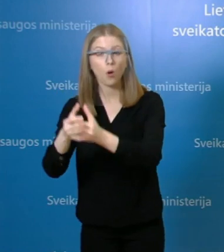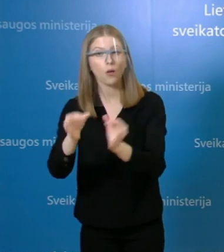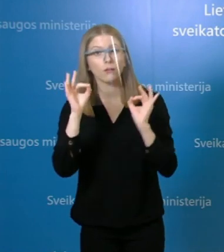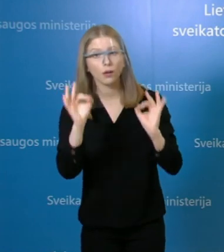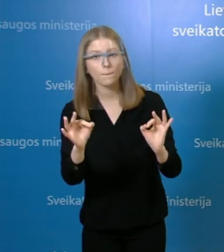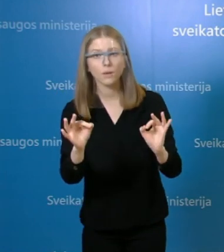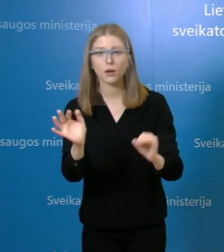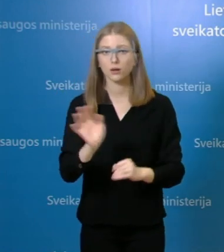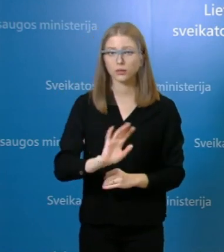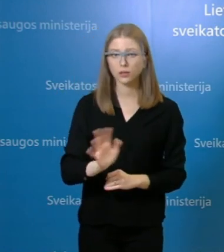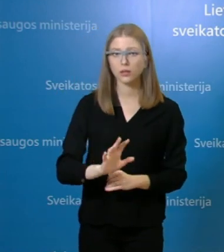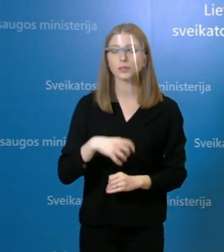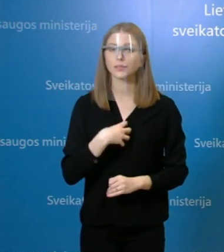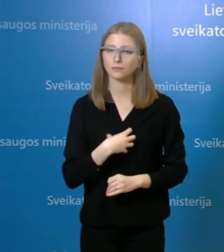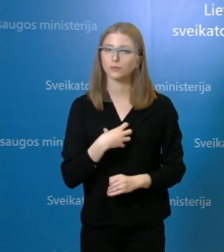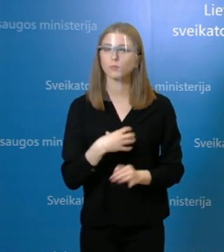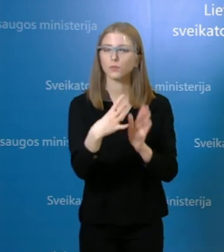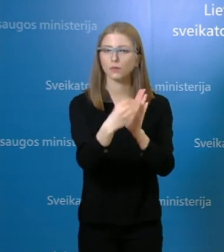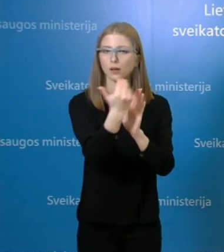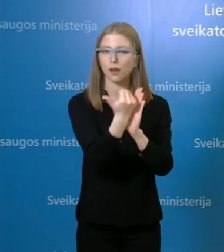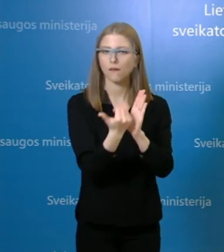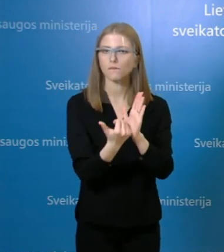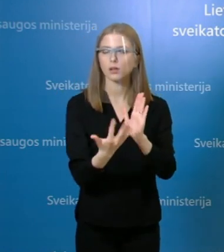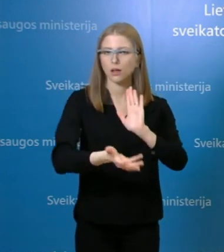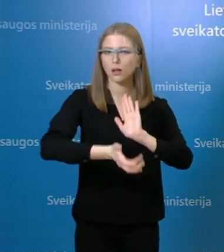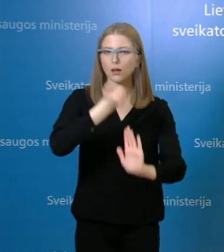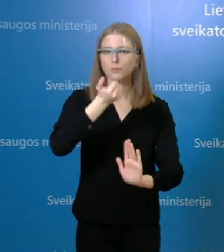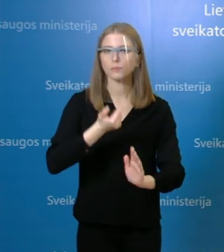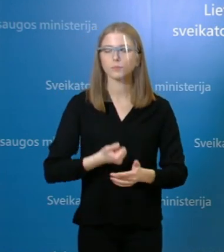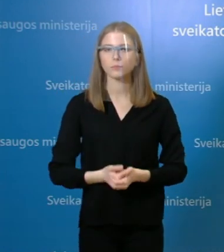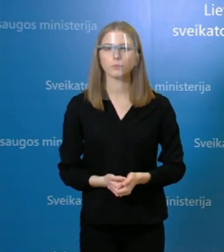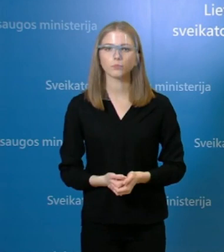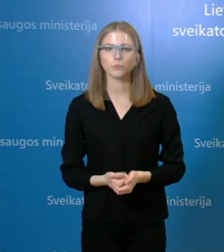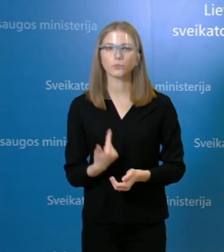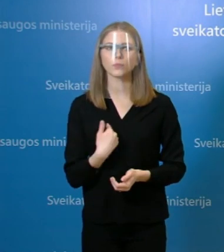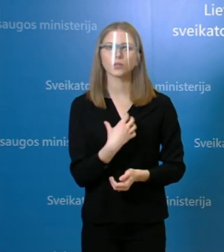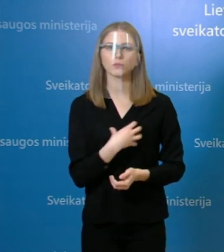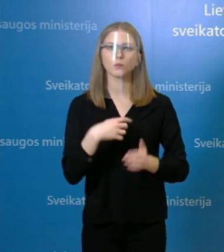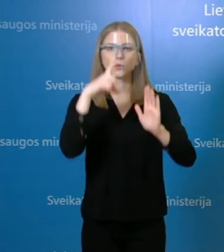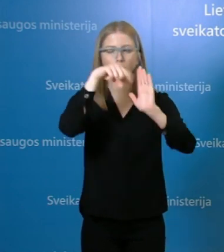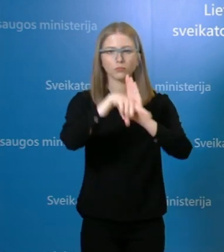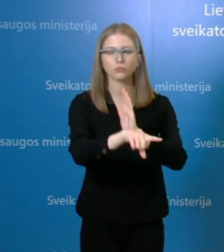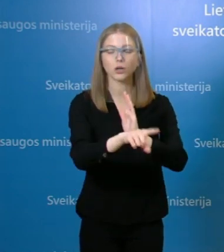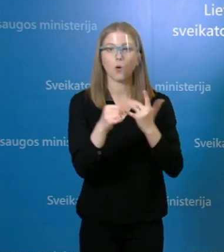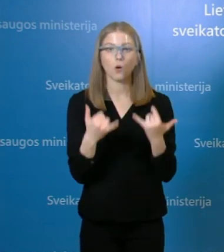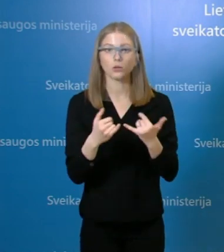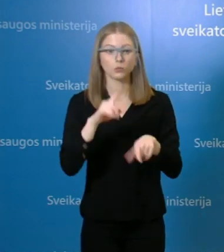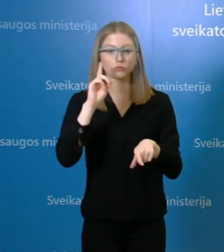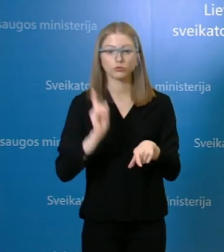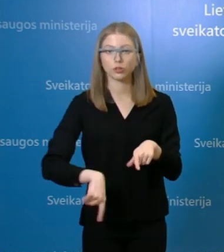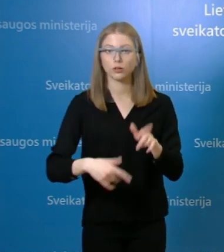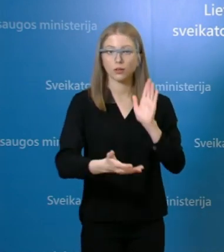pacientais, na ir visos kitos svarbės epidemiologiškai aplinkybės dar tikrai turi būti išaiškintos, dėje taip greitai mes